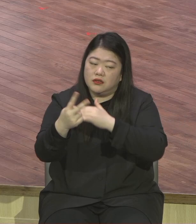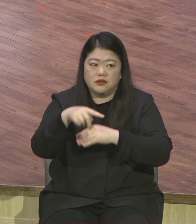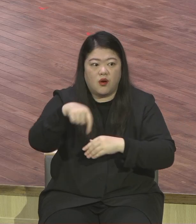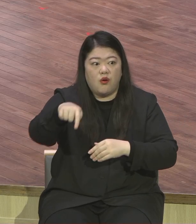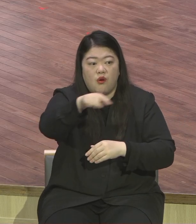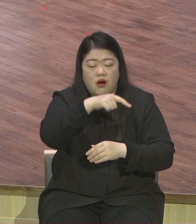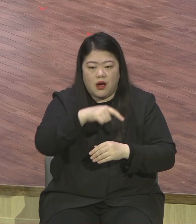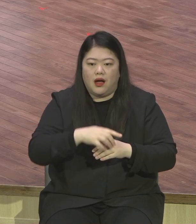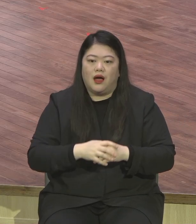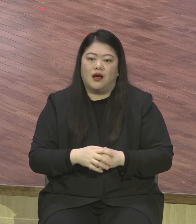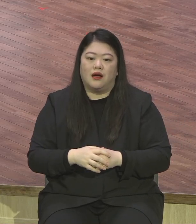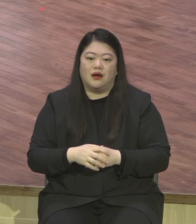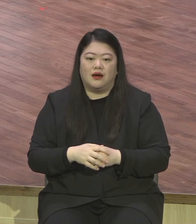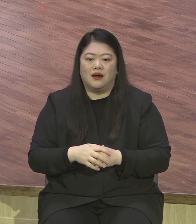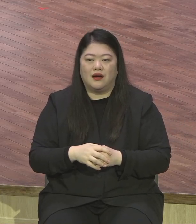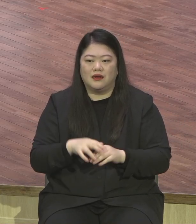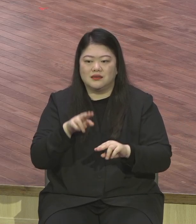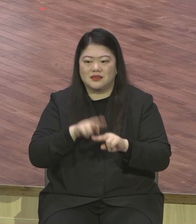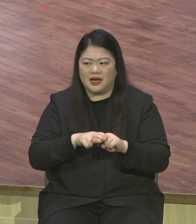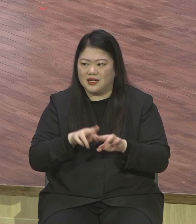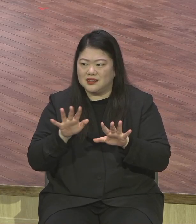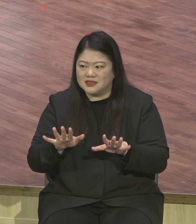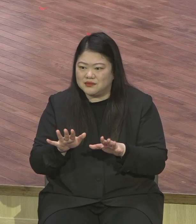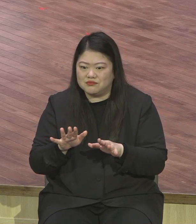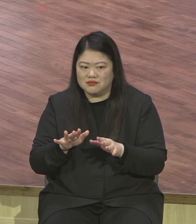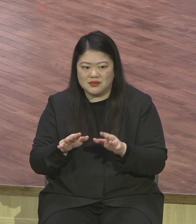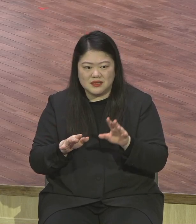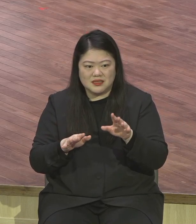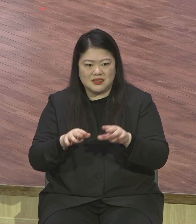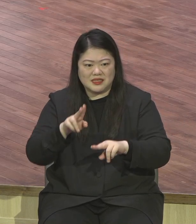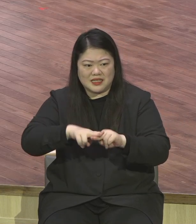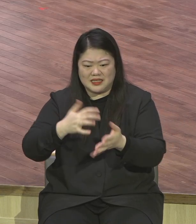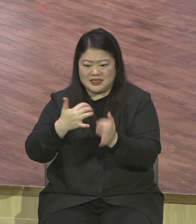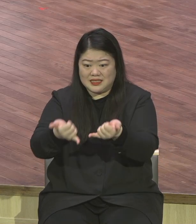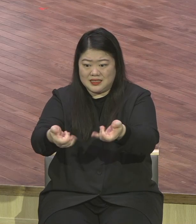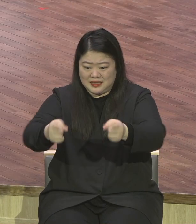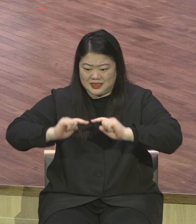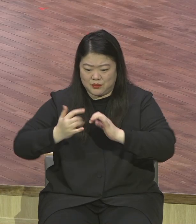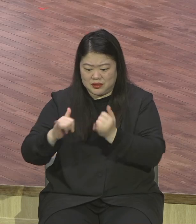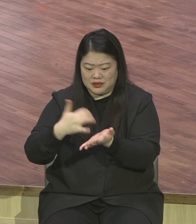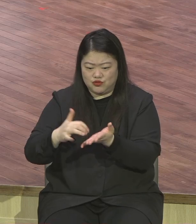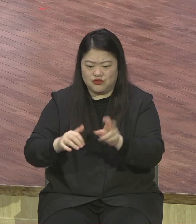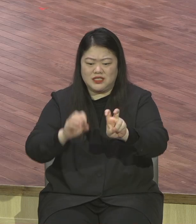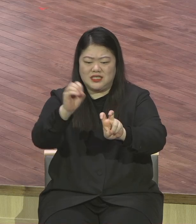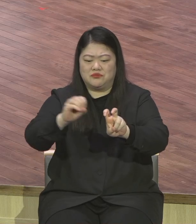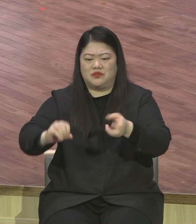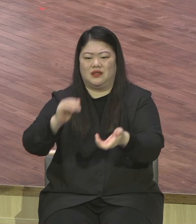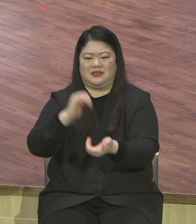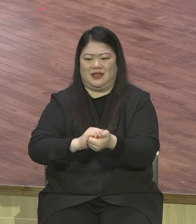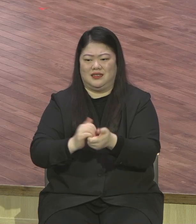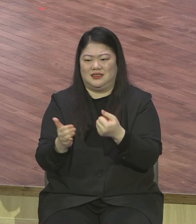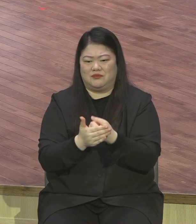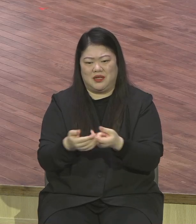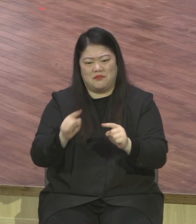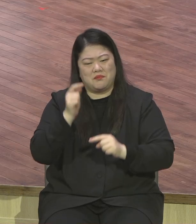수 없기 때문에 여러분들이 영적으로 이럴수록 더 무장할 수 있는 기회가 되길 바랍니다. 서로 인사합시다.